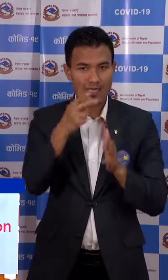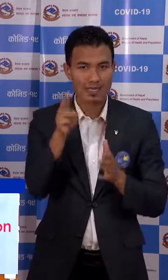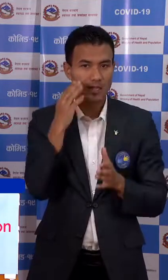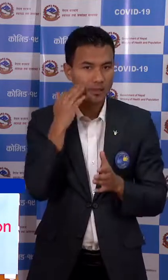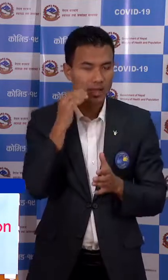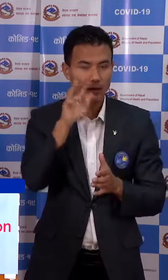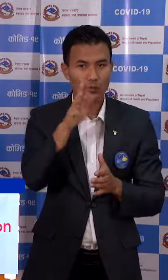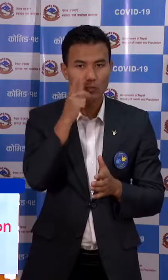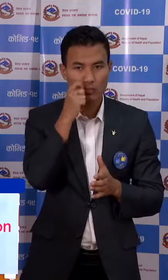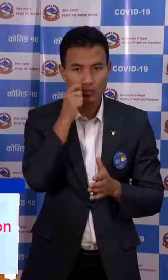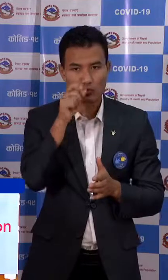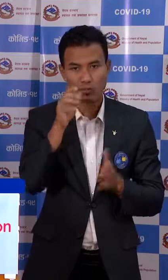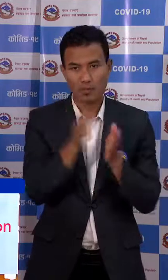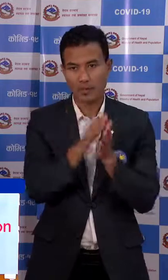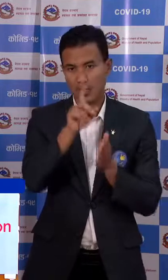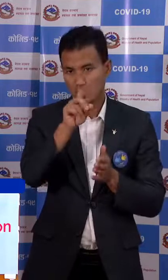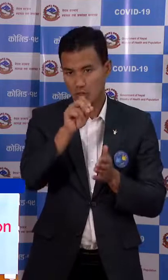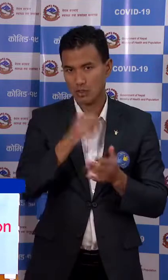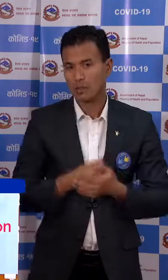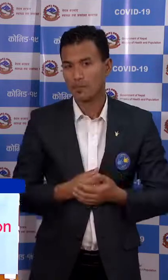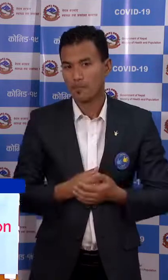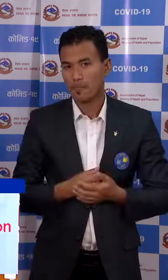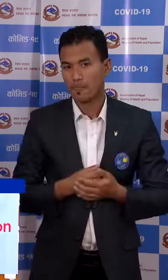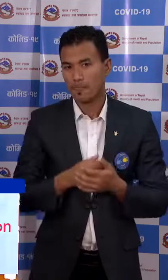9 पूरूष गरी 10 जना